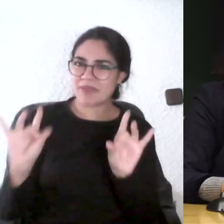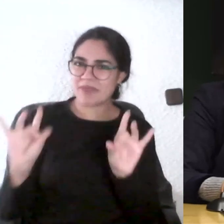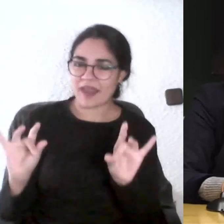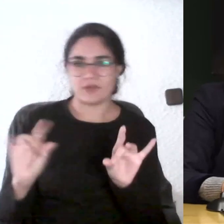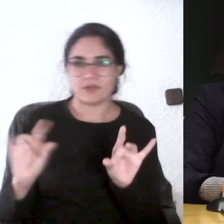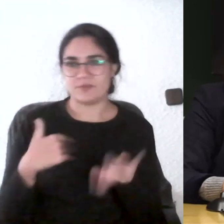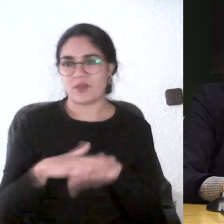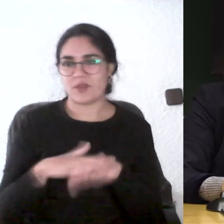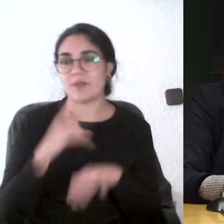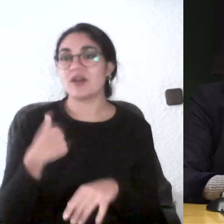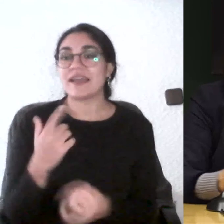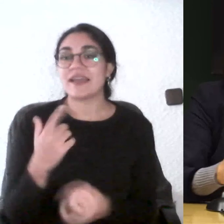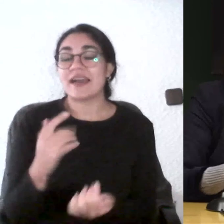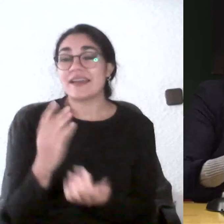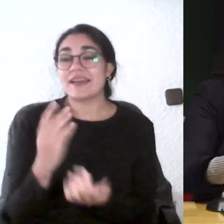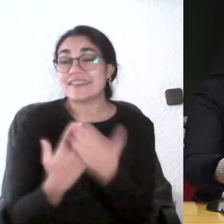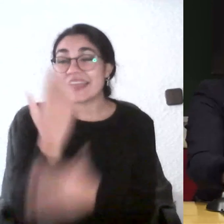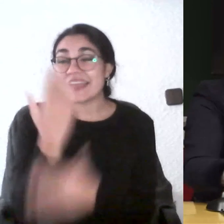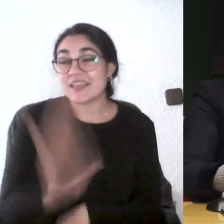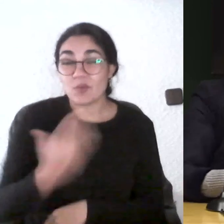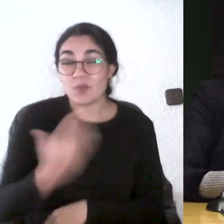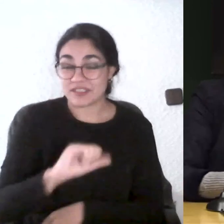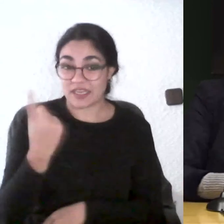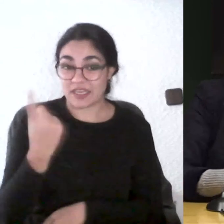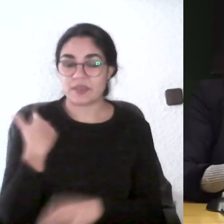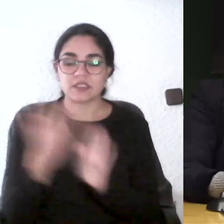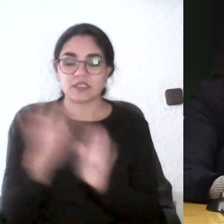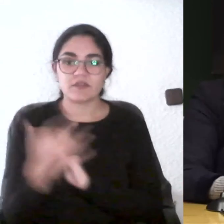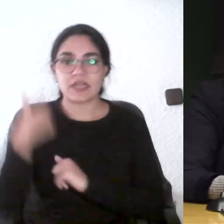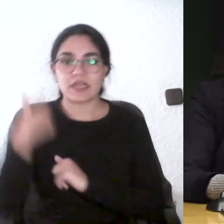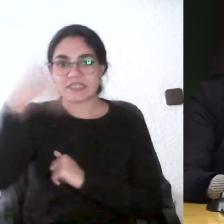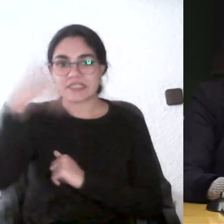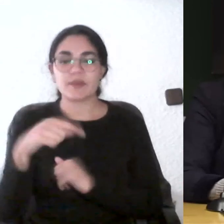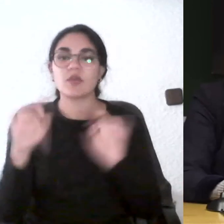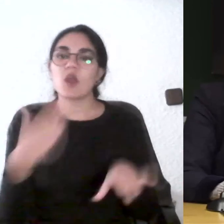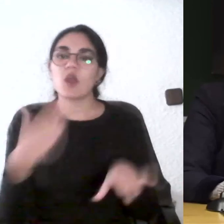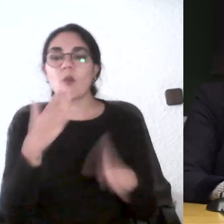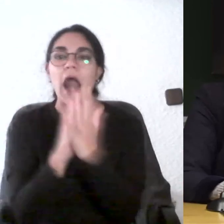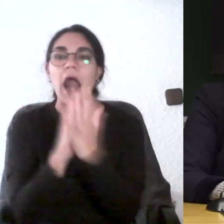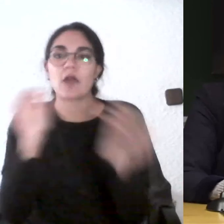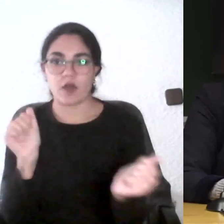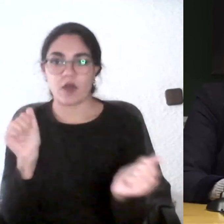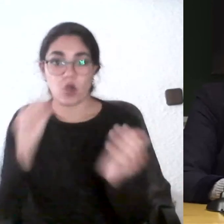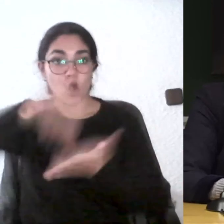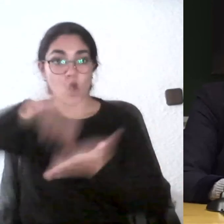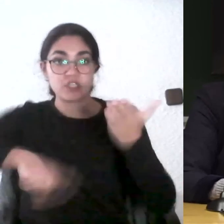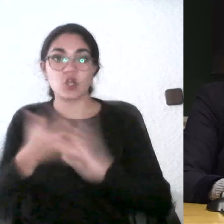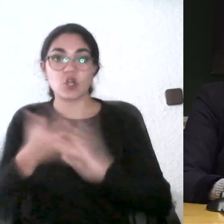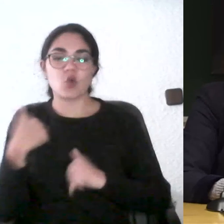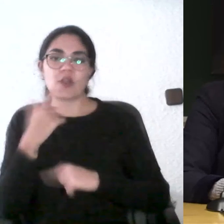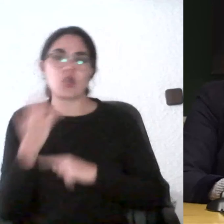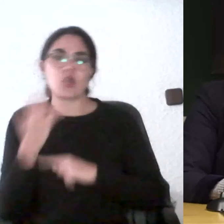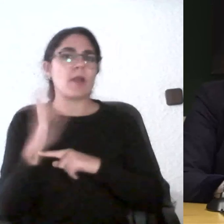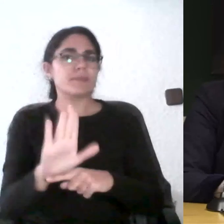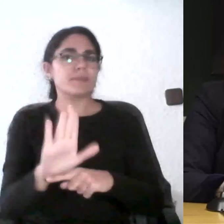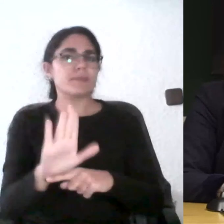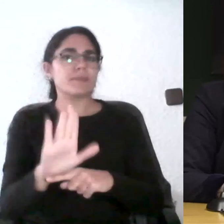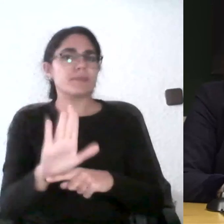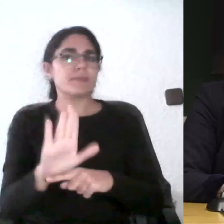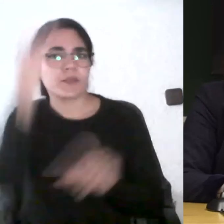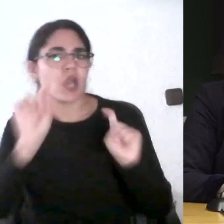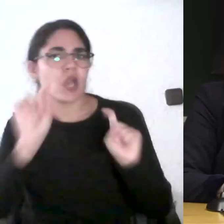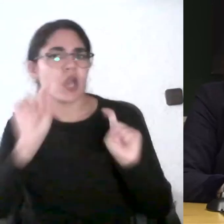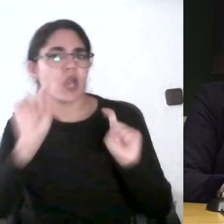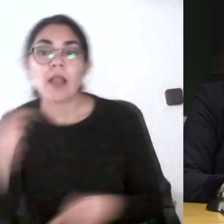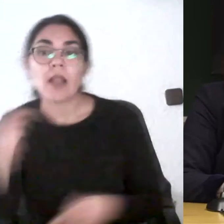las normas de por qué tenemos un acuerdo entre vosotros y yo para llegar a que tengáis un conocimiento que me parece que